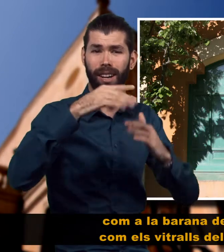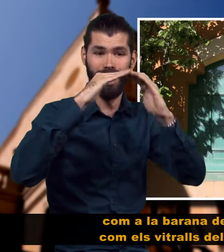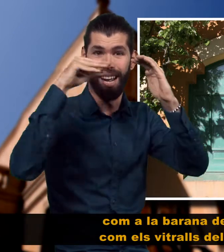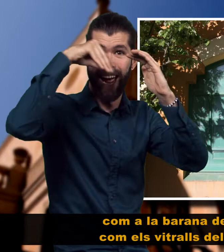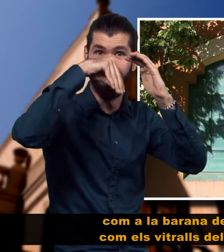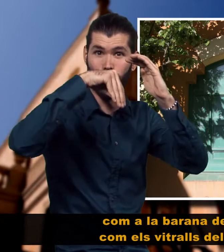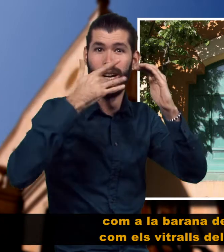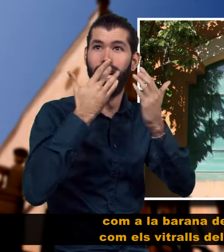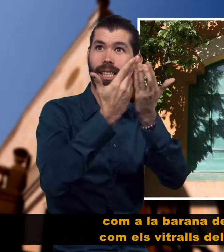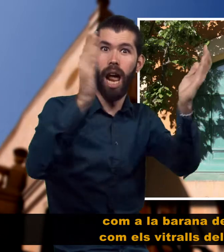interior.